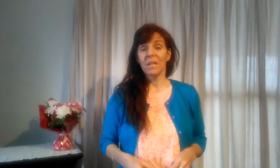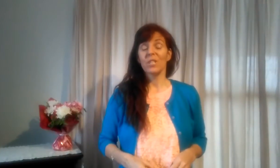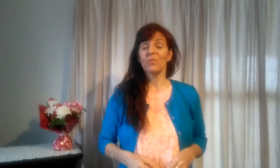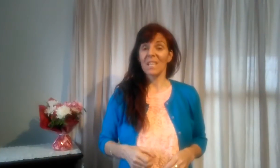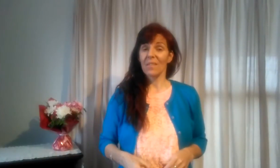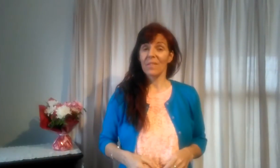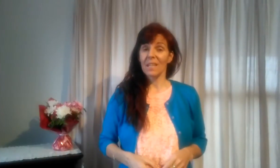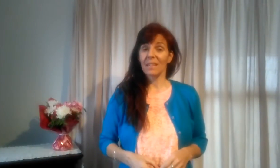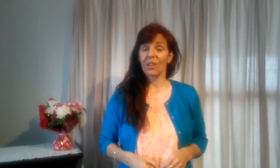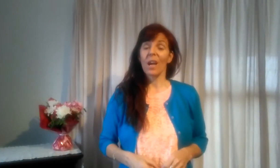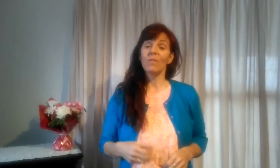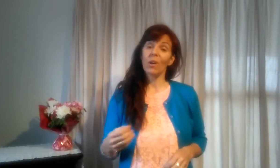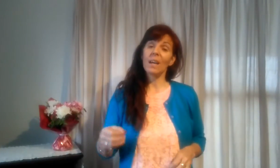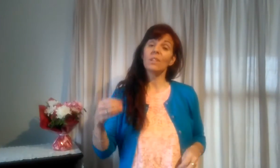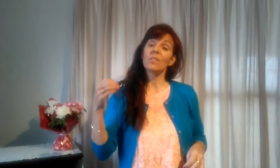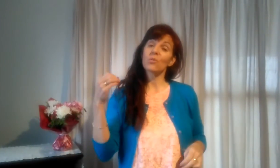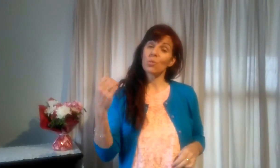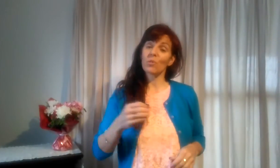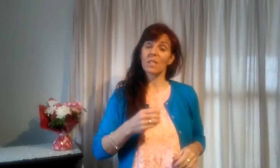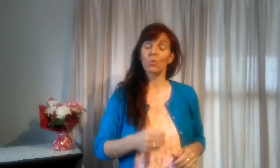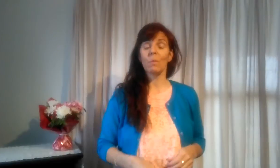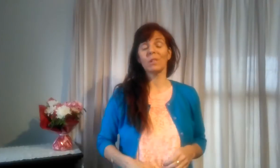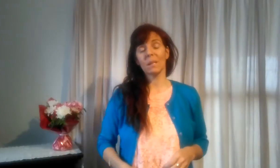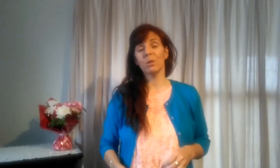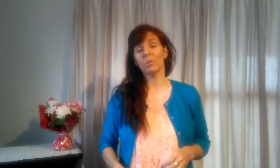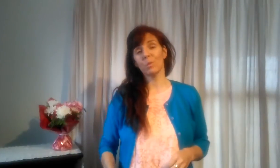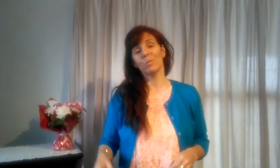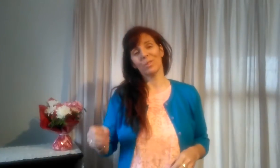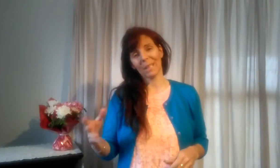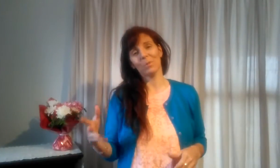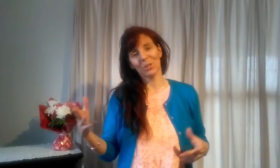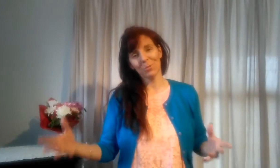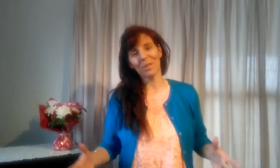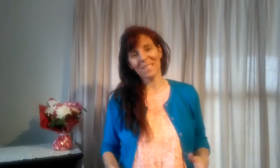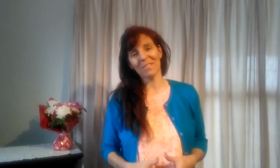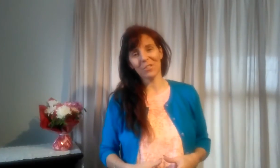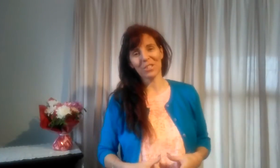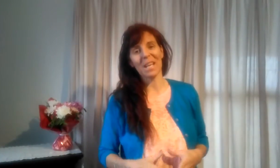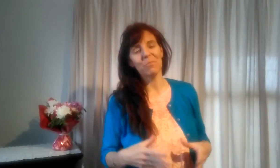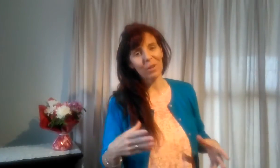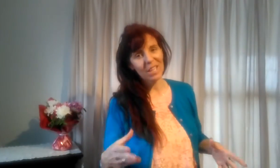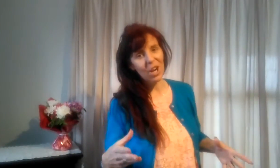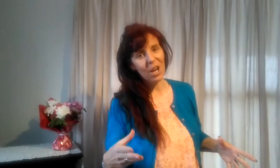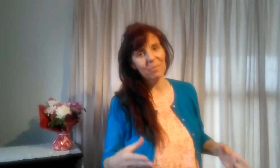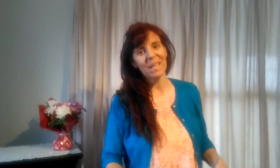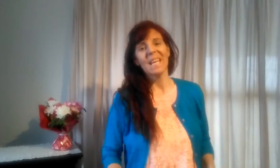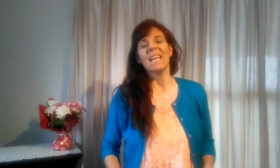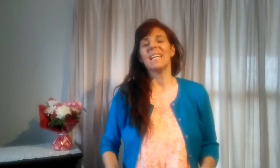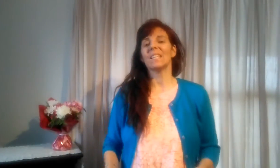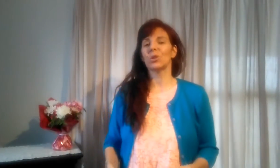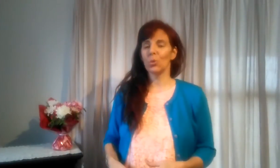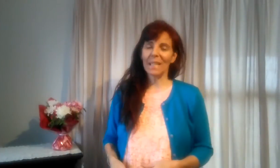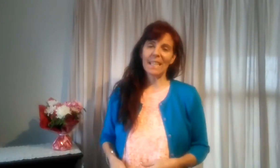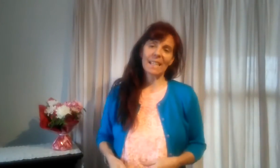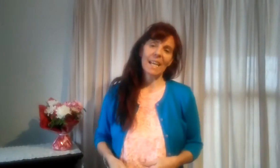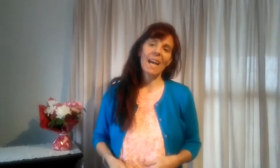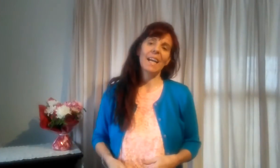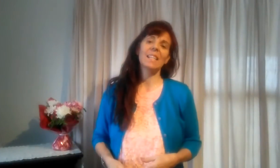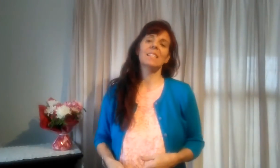eh bien, je vous invite à vous rendre sur mon site web au www.civicourchain.com. Et tous les détails